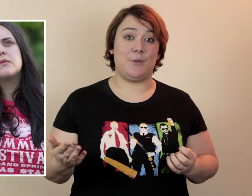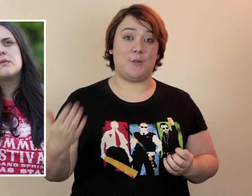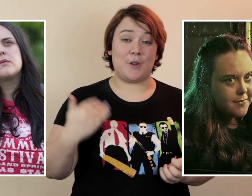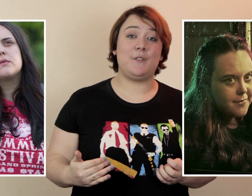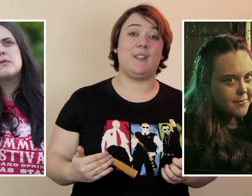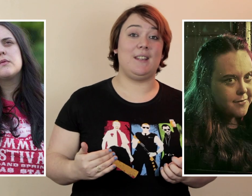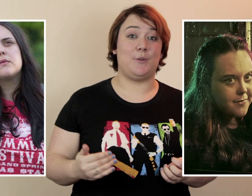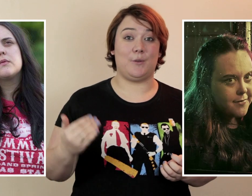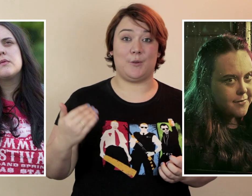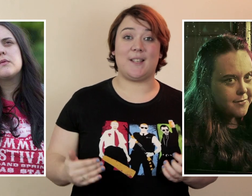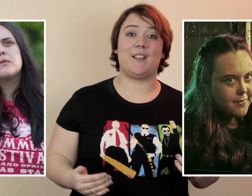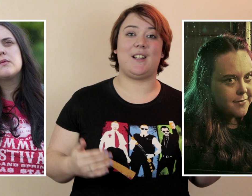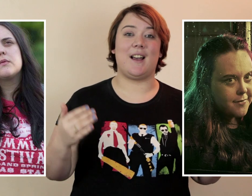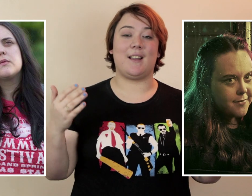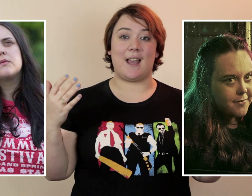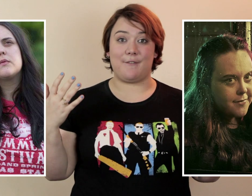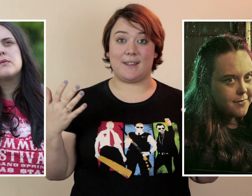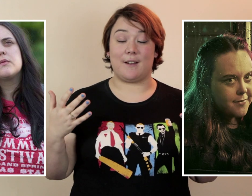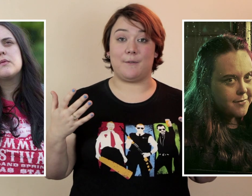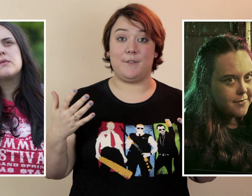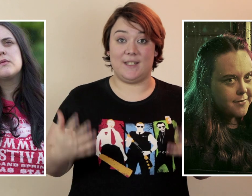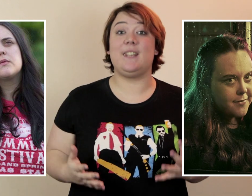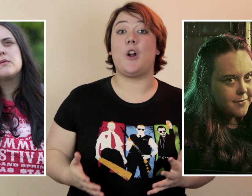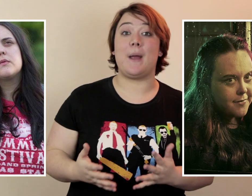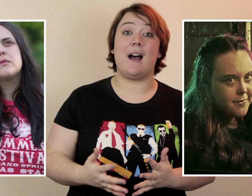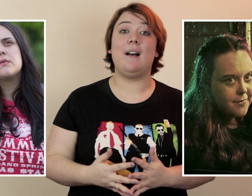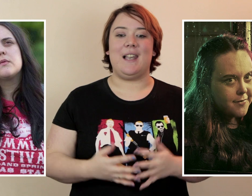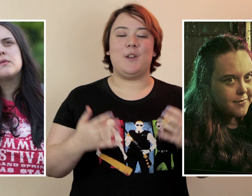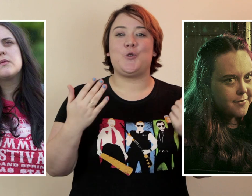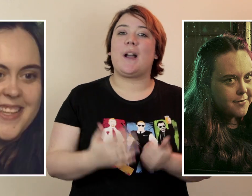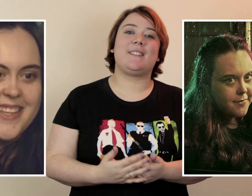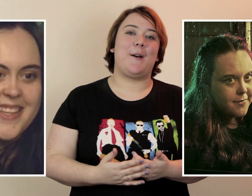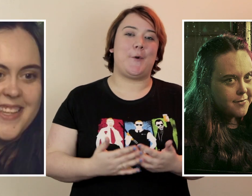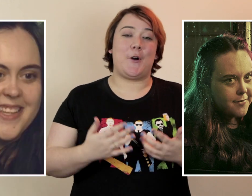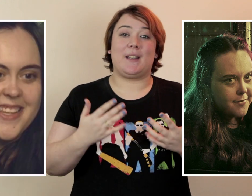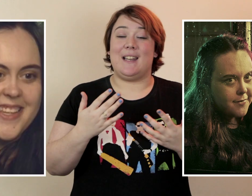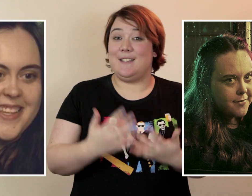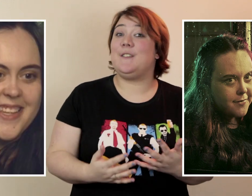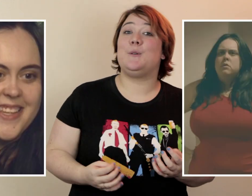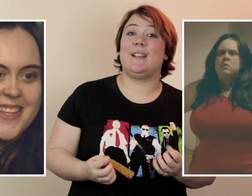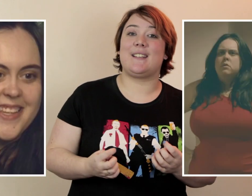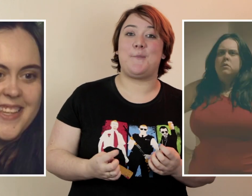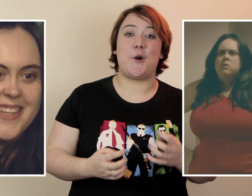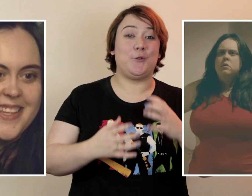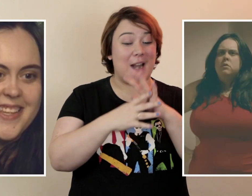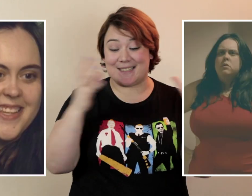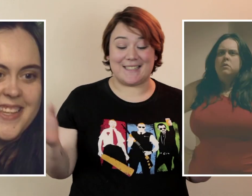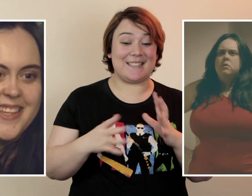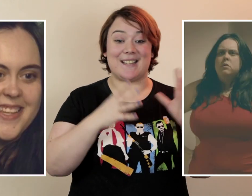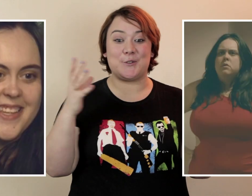une jeune fille De cet âge-là Avec un physique comme elle a Les joies que ça apporte Les difficultés que ça apporte Voilà, c'est un